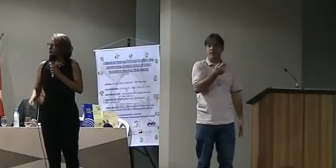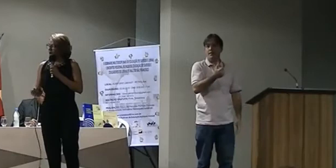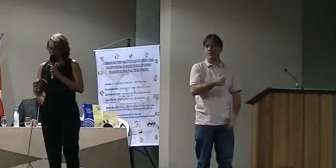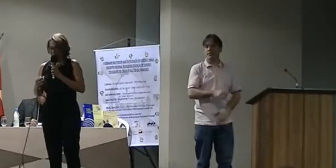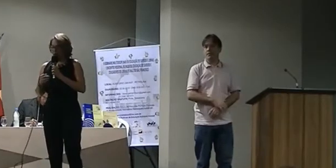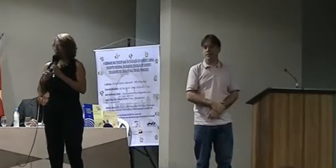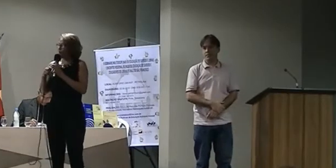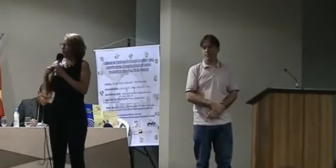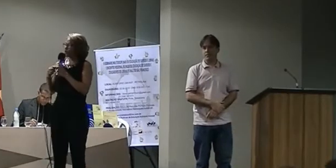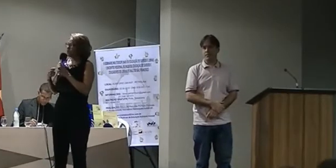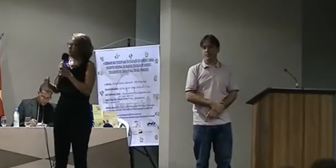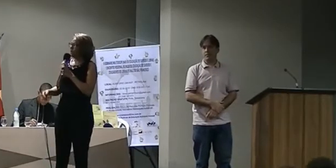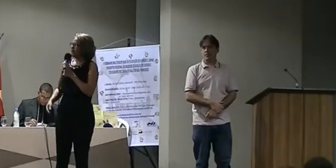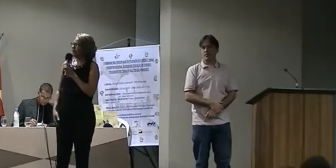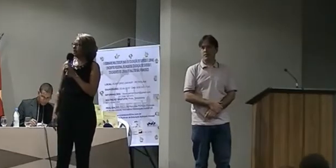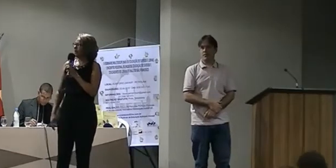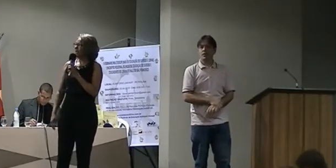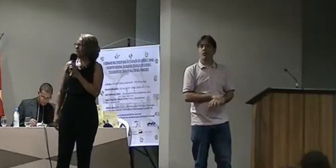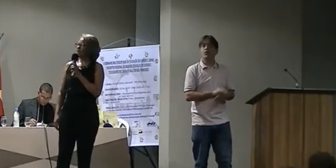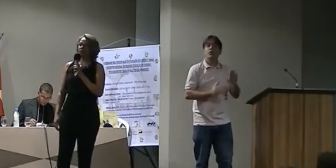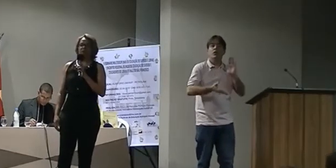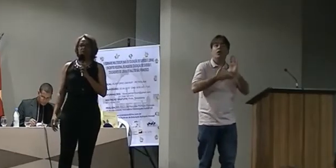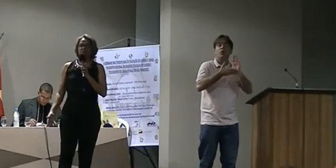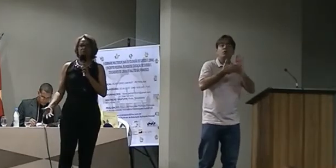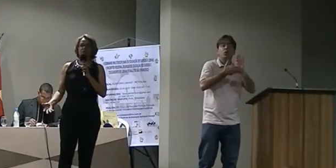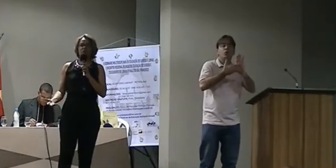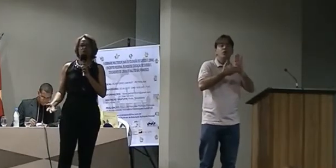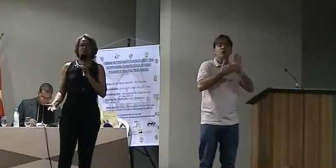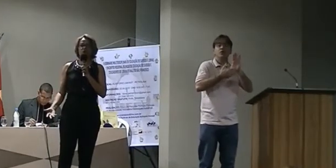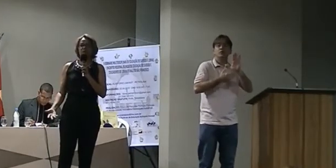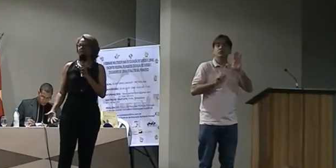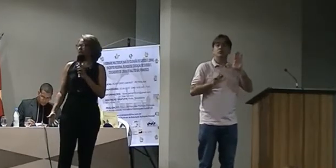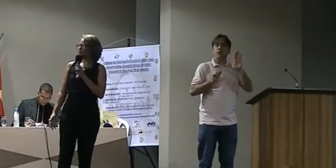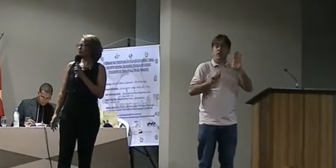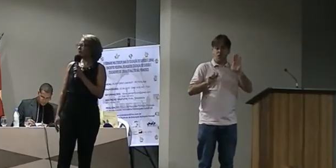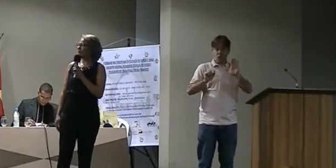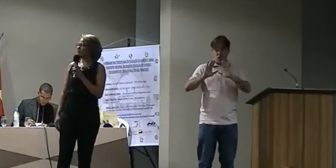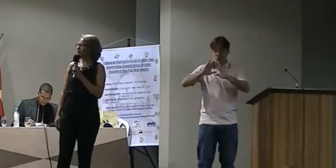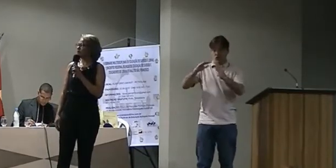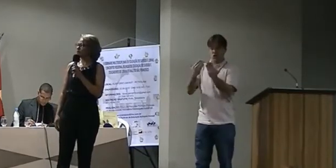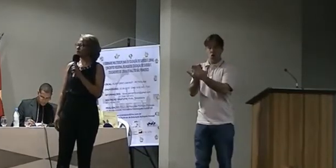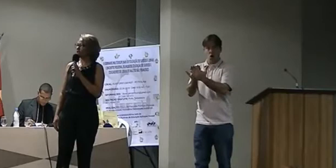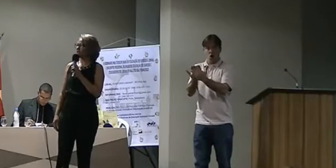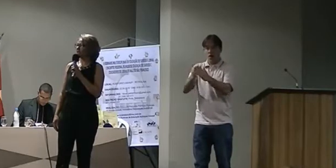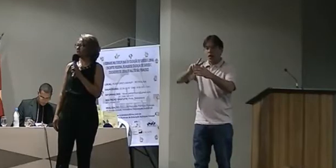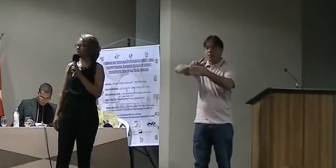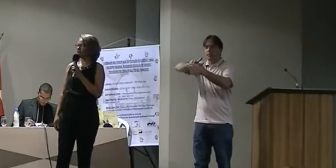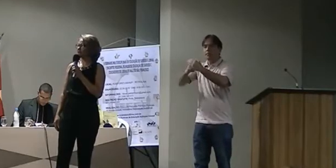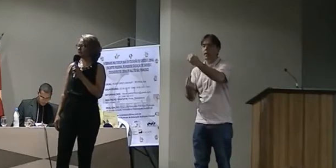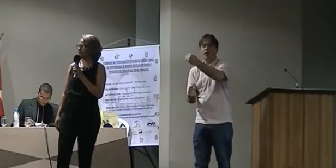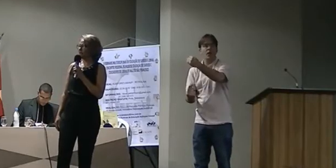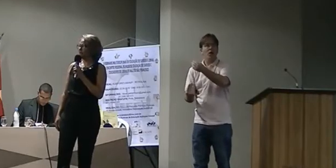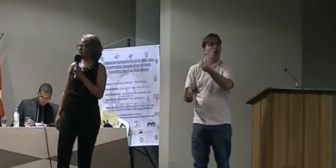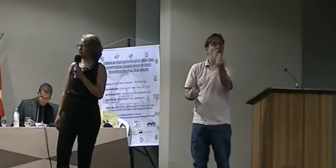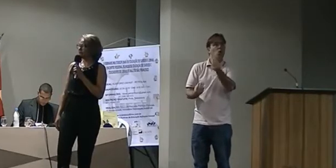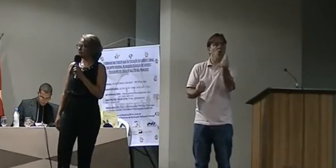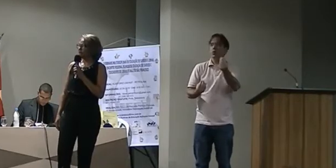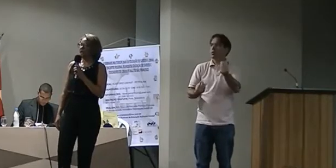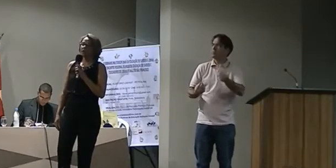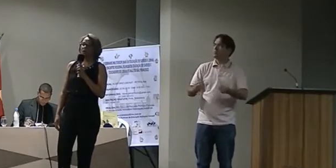A proposta de uma escola bilingüe vem em consonância com a Declaração de Salamanca, que